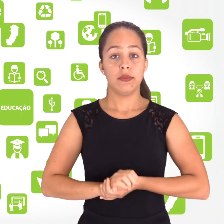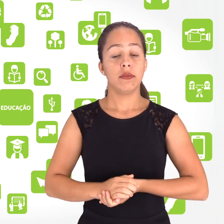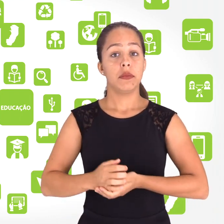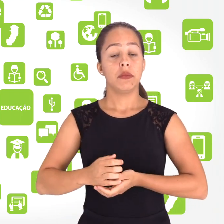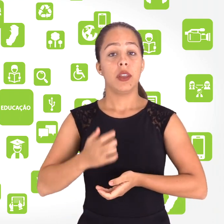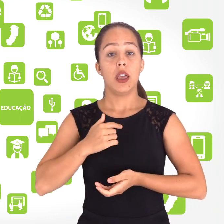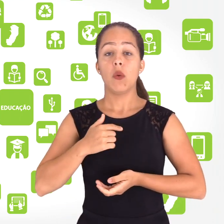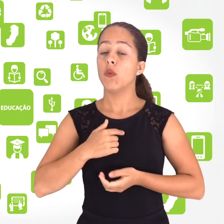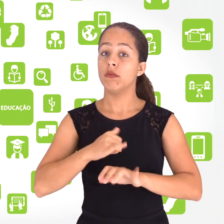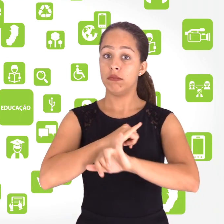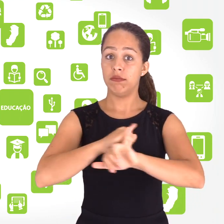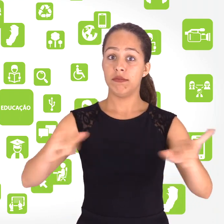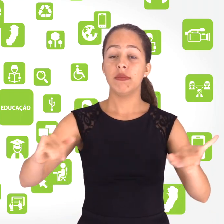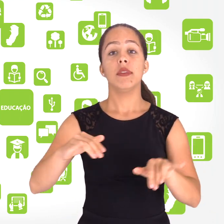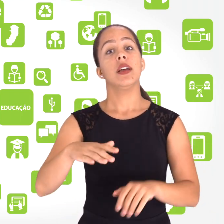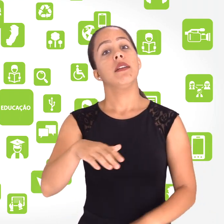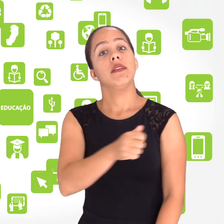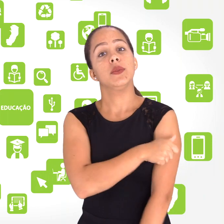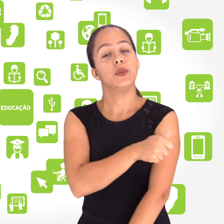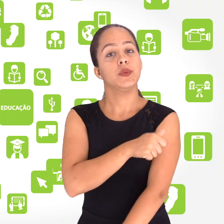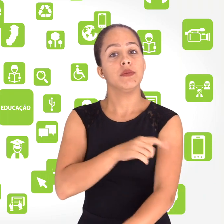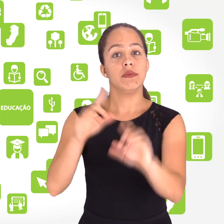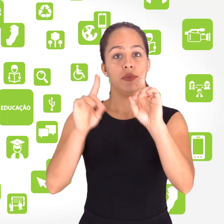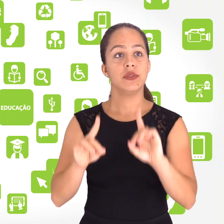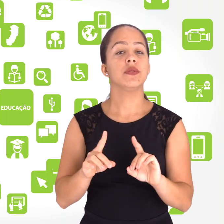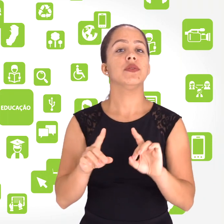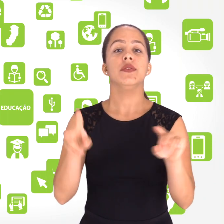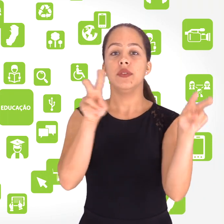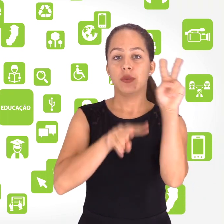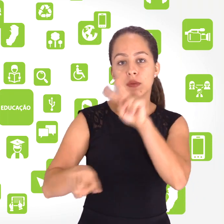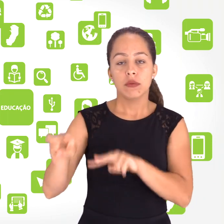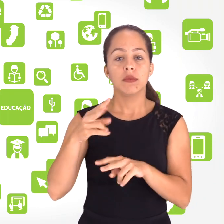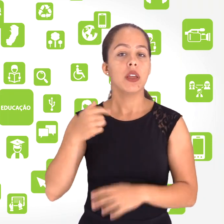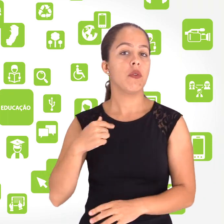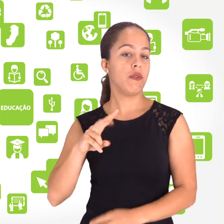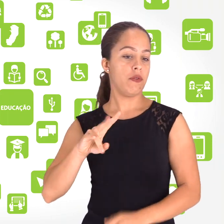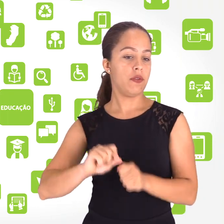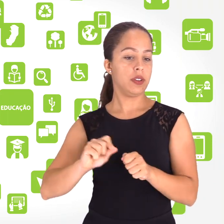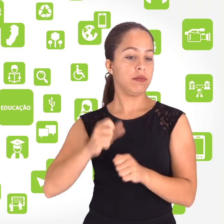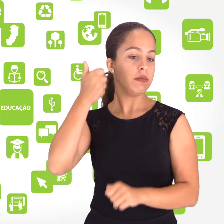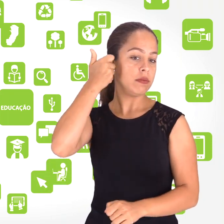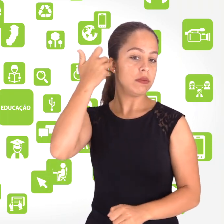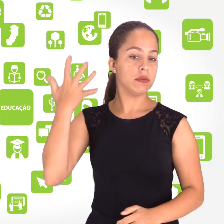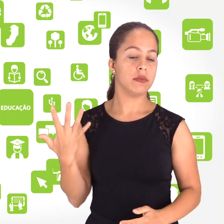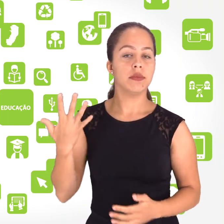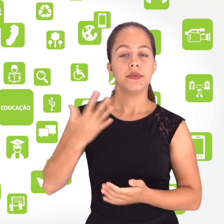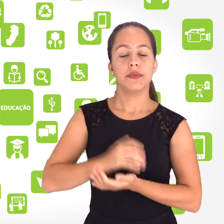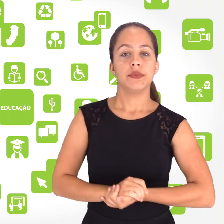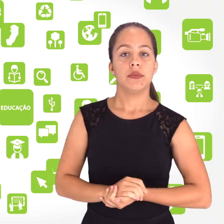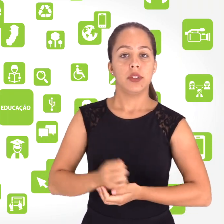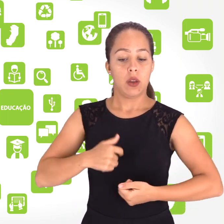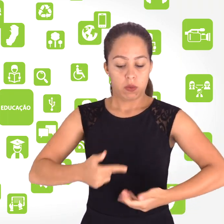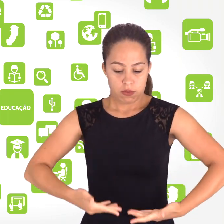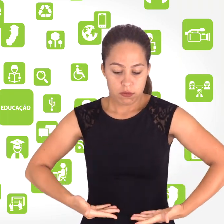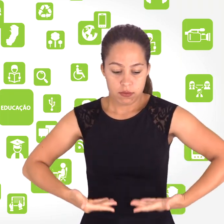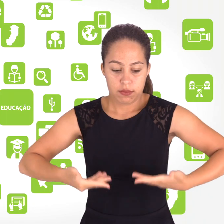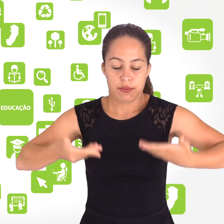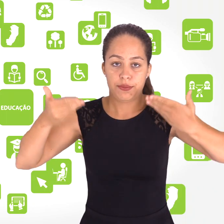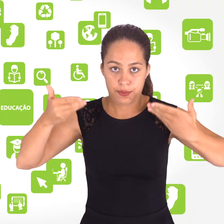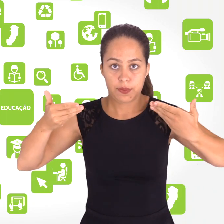Para melhor comunicação com os alunos com deficiência visual, eu vou me audiodescrever. Eu apareço da cintura para cima, eu